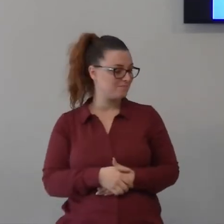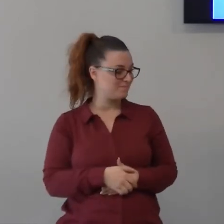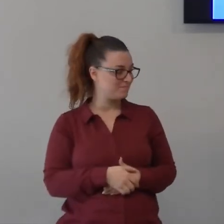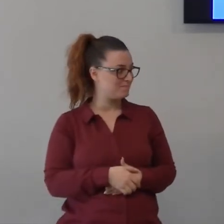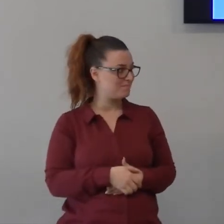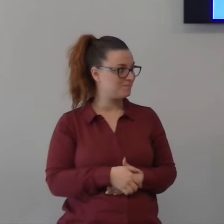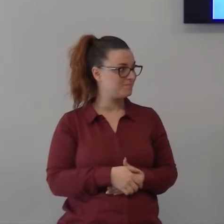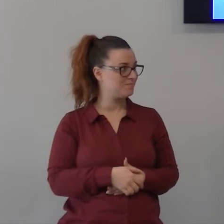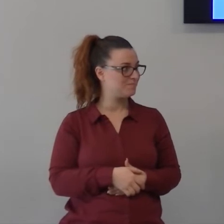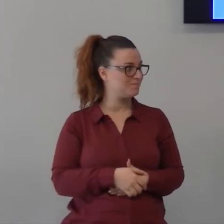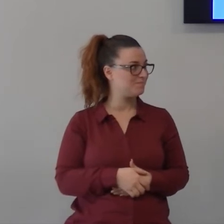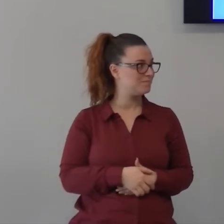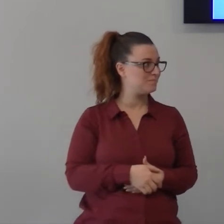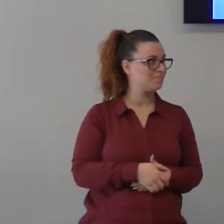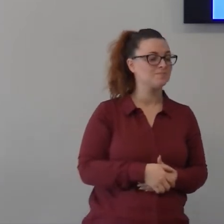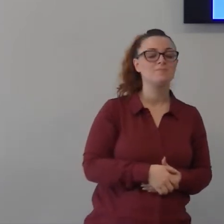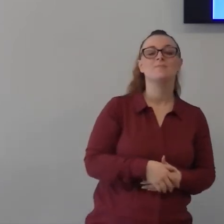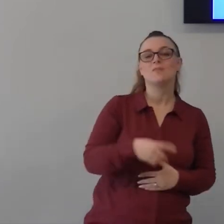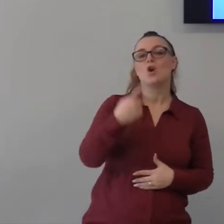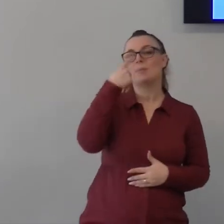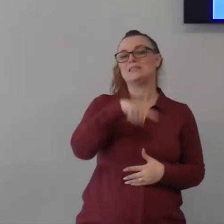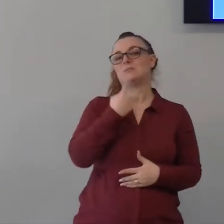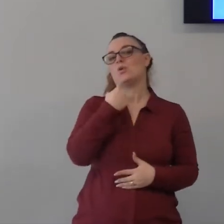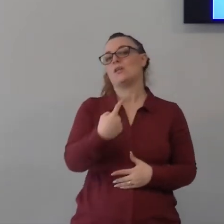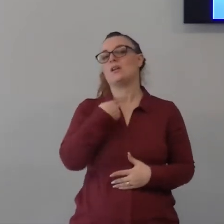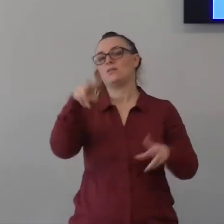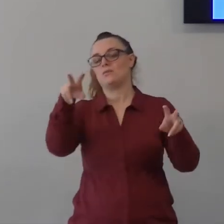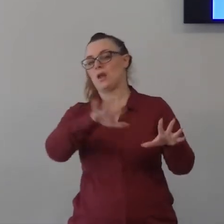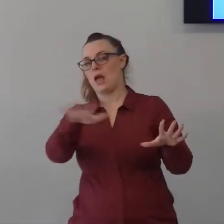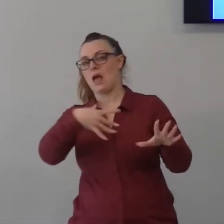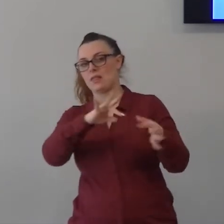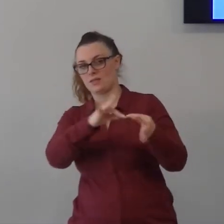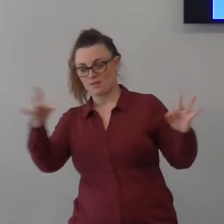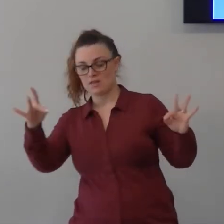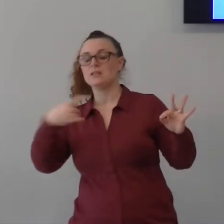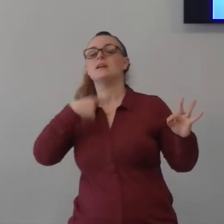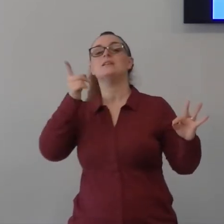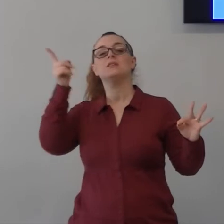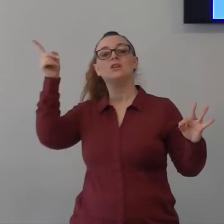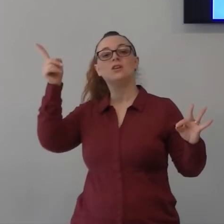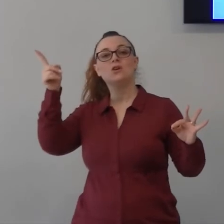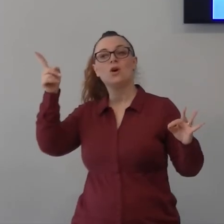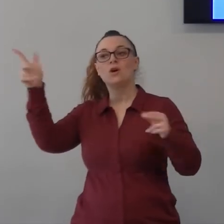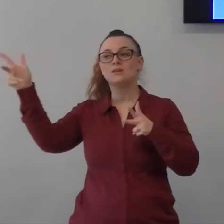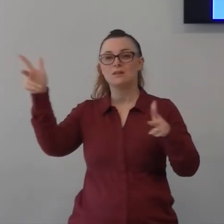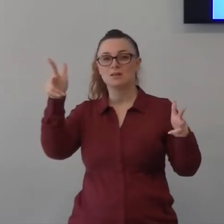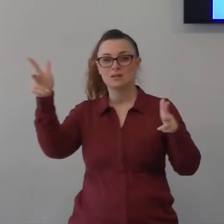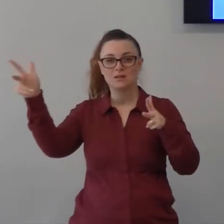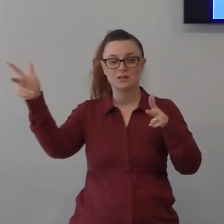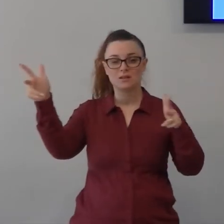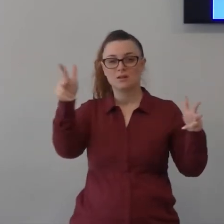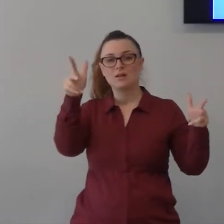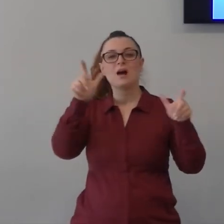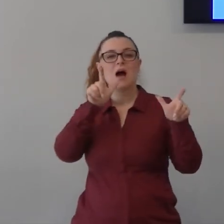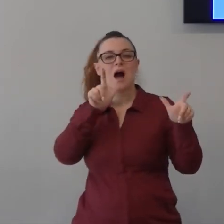sussurra nel vento ma urla nella tempesta Dio sussurra nel vento ma quando c'è la tempesta urla